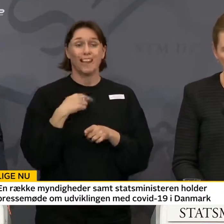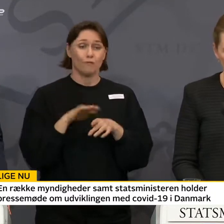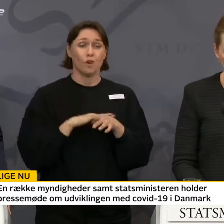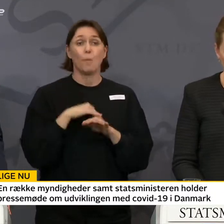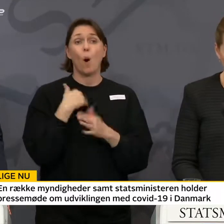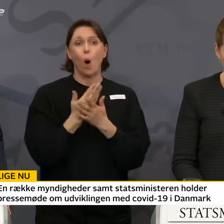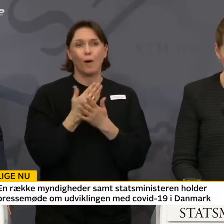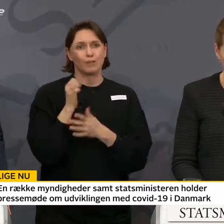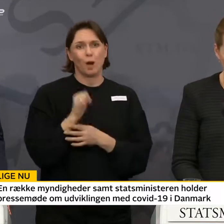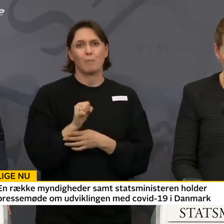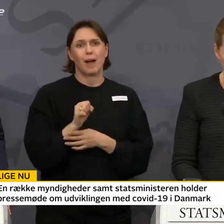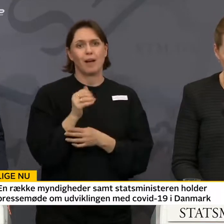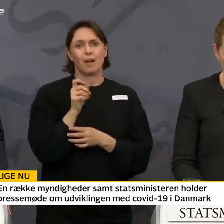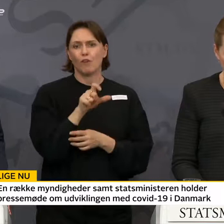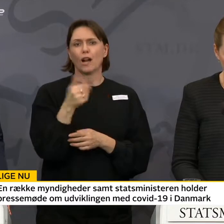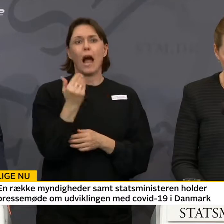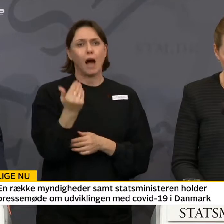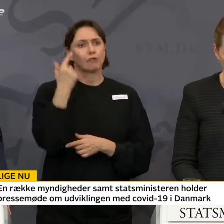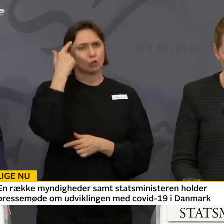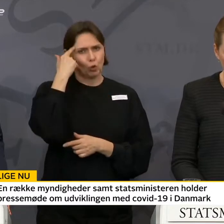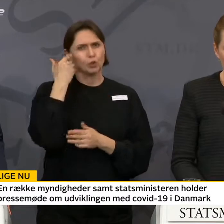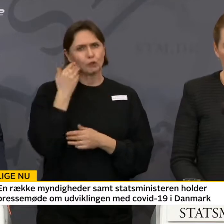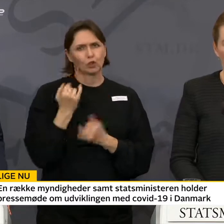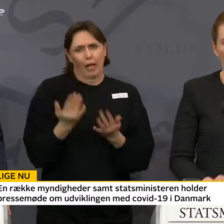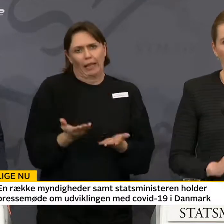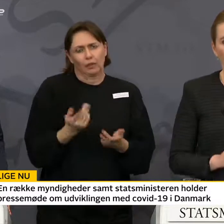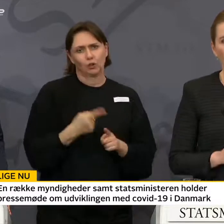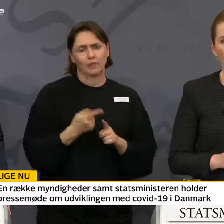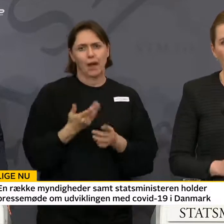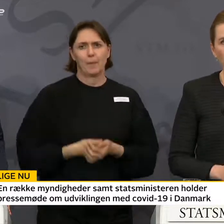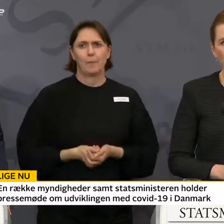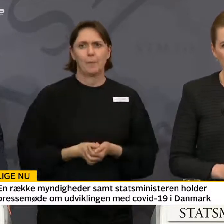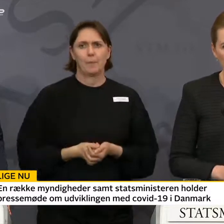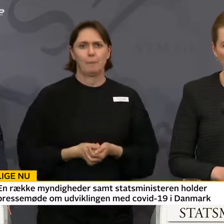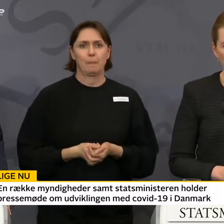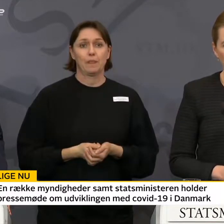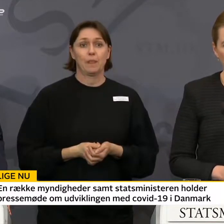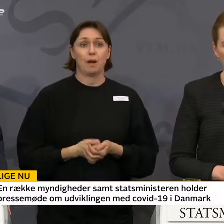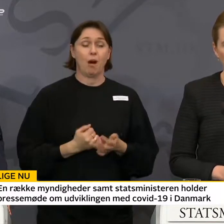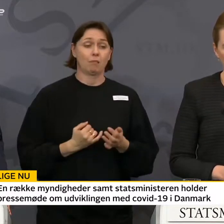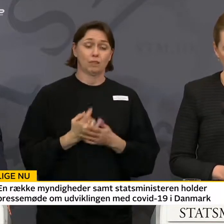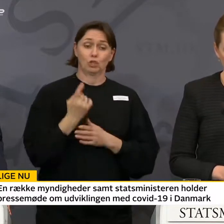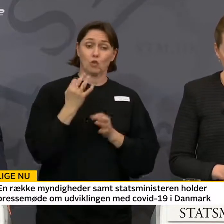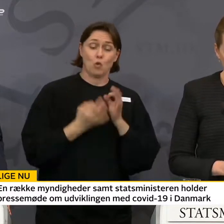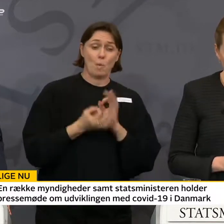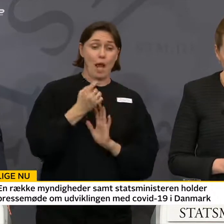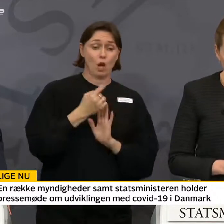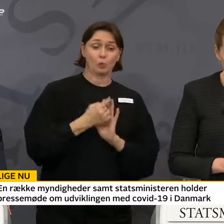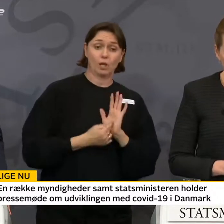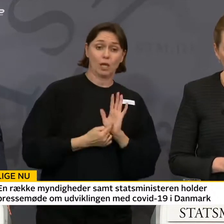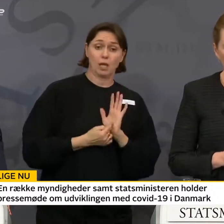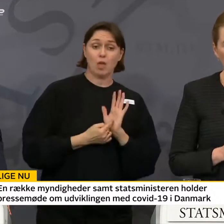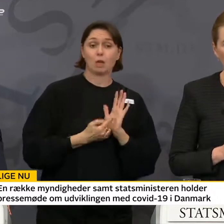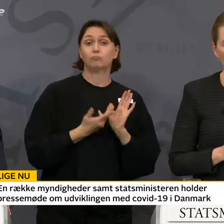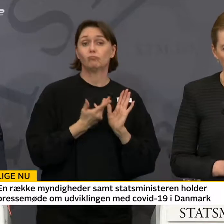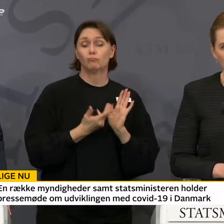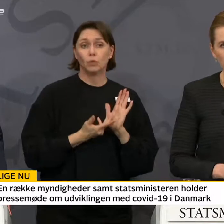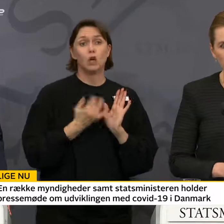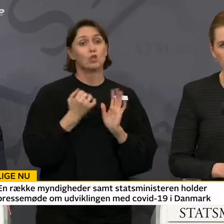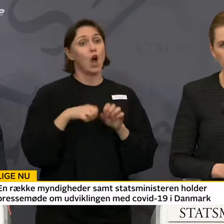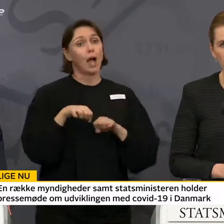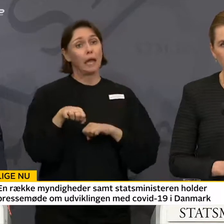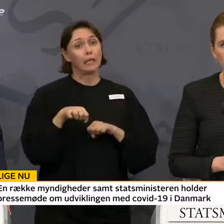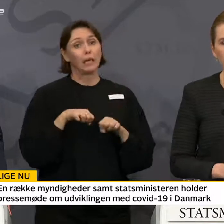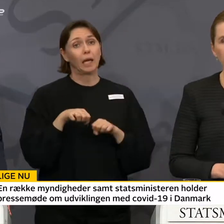overbevidst om, at der vil være forståelse for. Under normale omstændigheder, der vil en